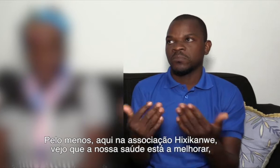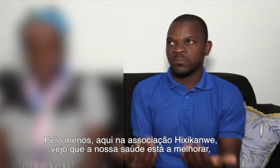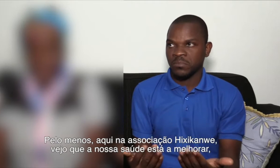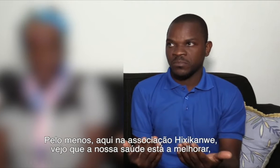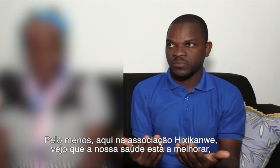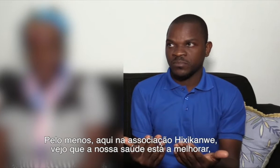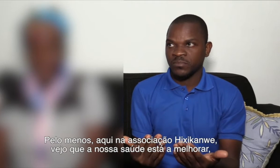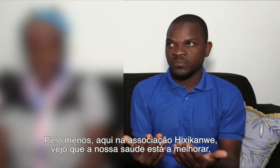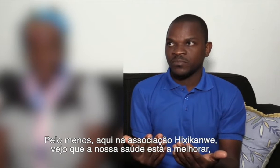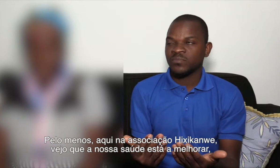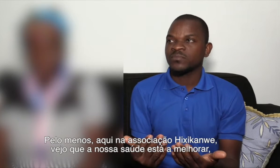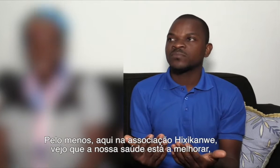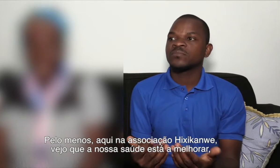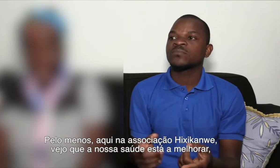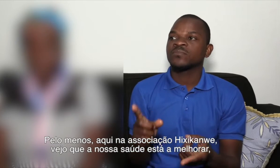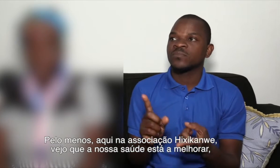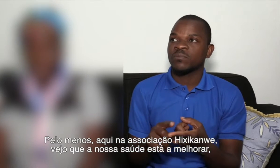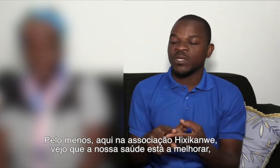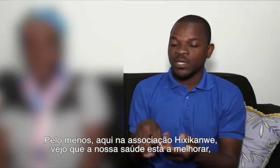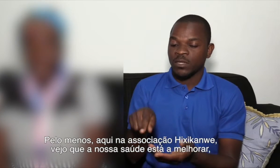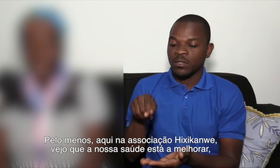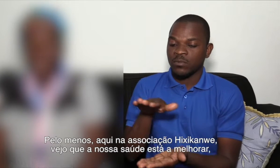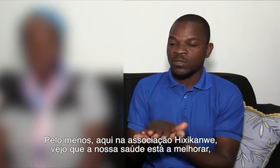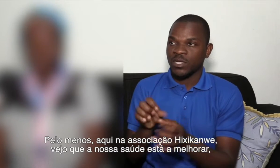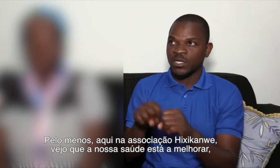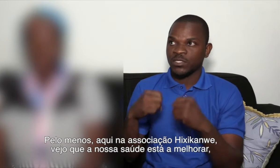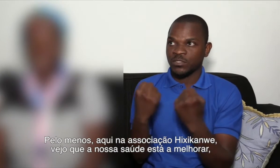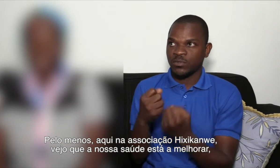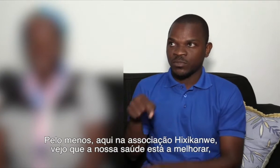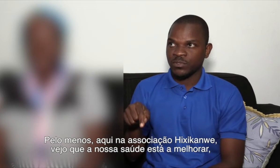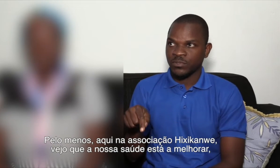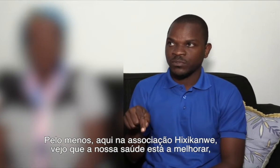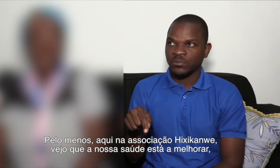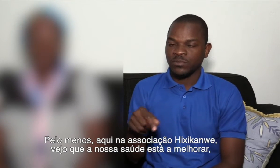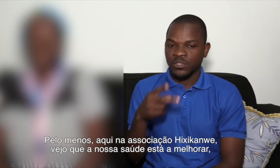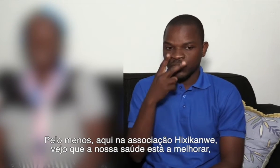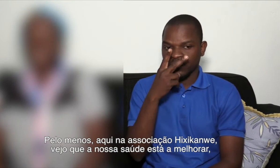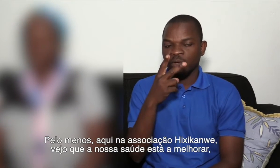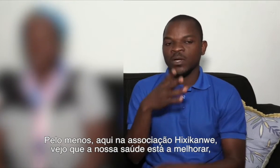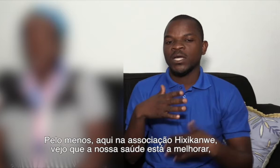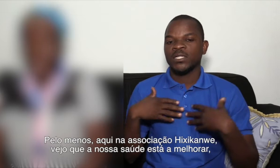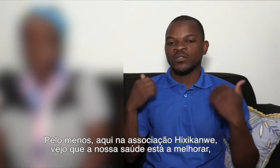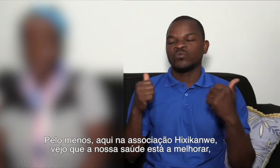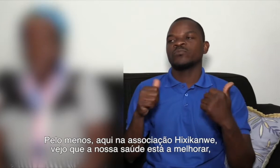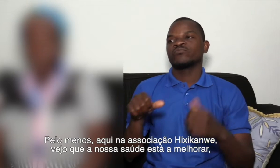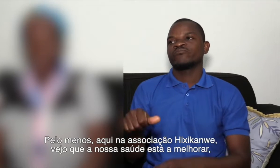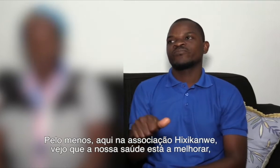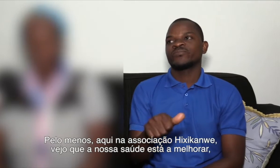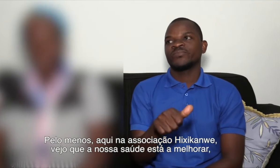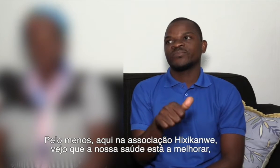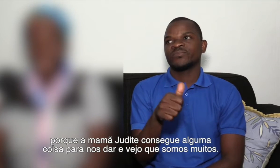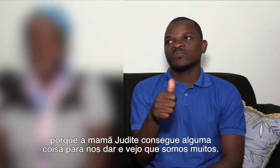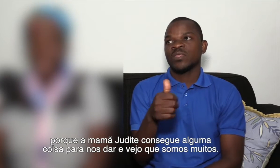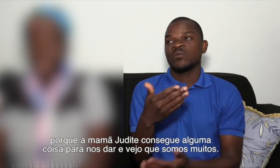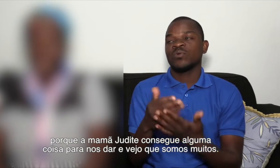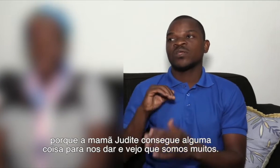aqui, no Chicago, é aqui que estou a ver que a nossa saúde já está a melhorar. Porque a